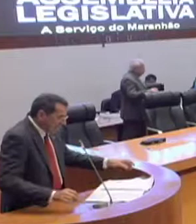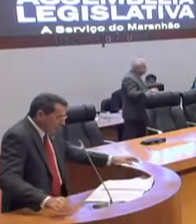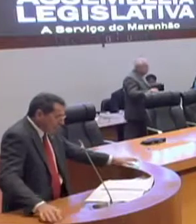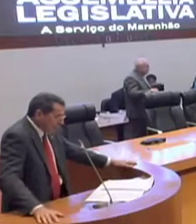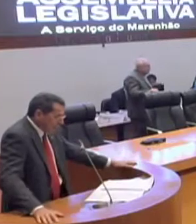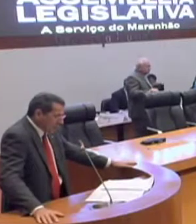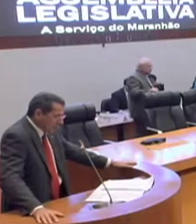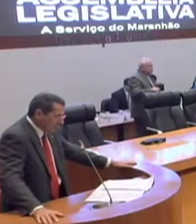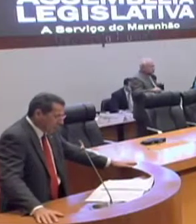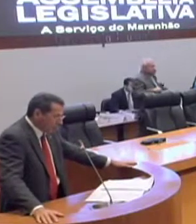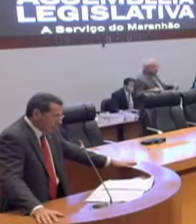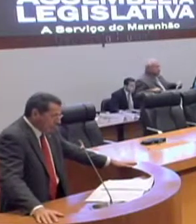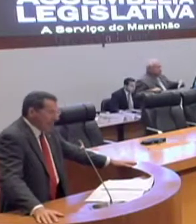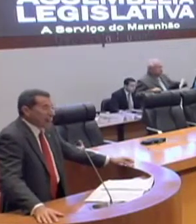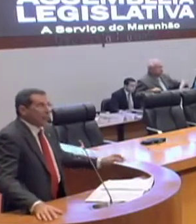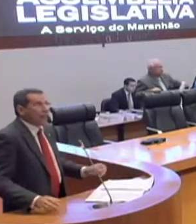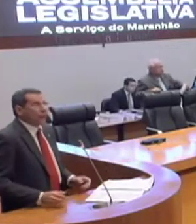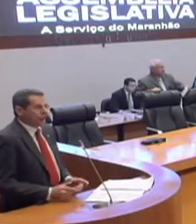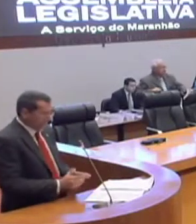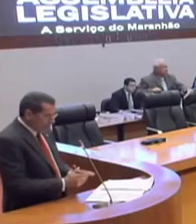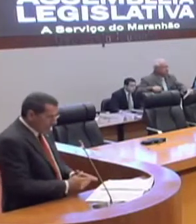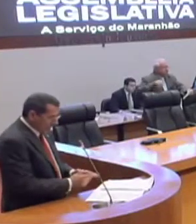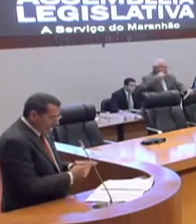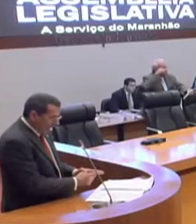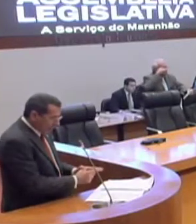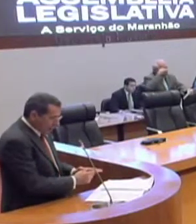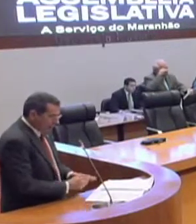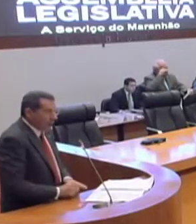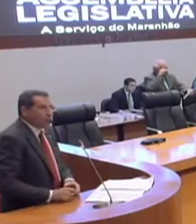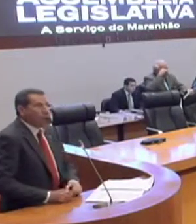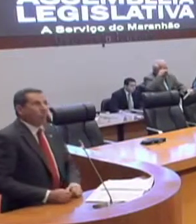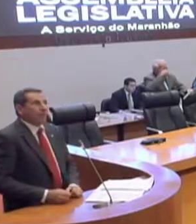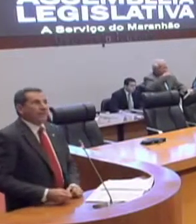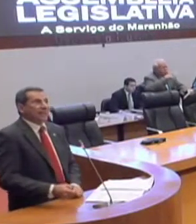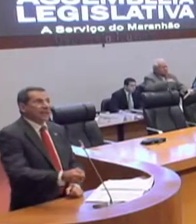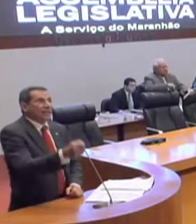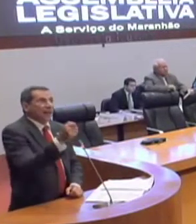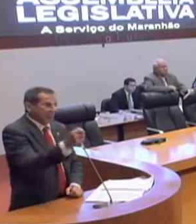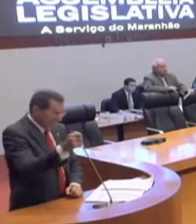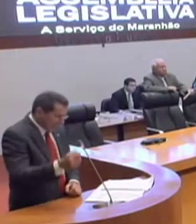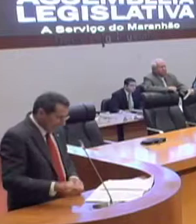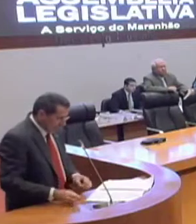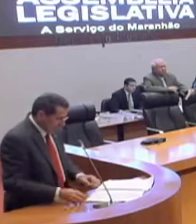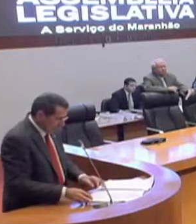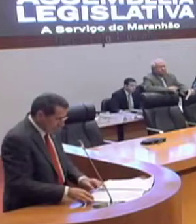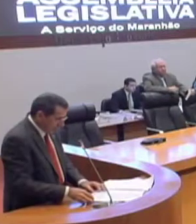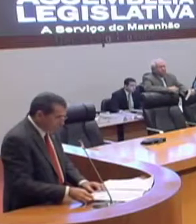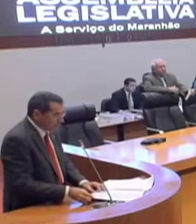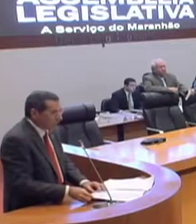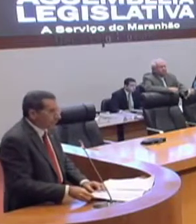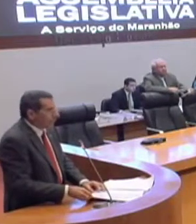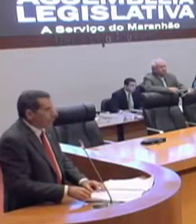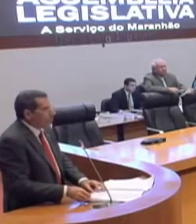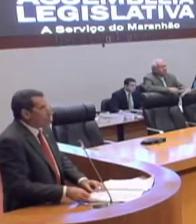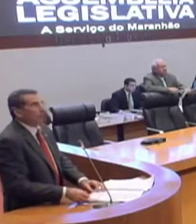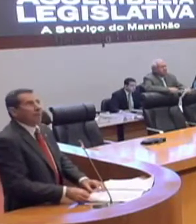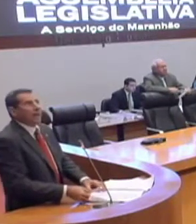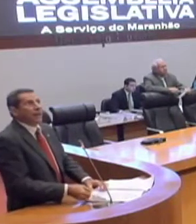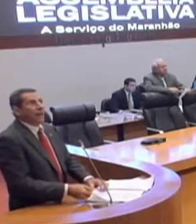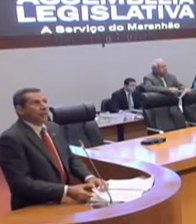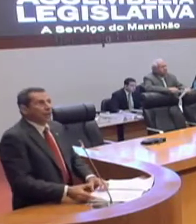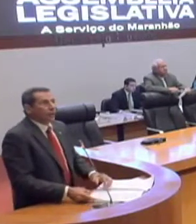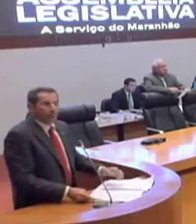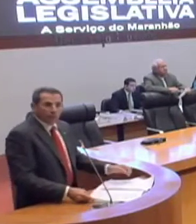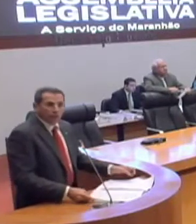de isenção do pagamento de imposto para veículos de categoria de táxi com capacidade até sete passageiros. Mas